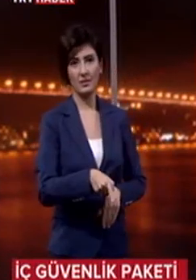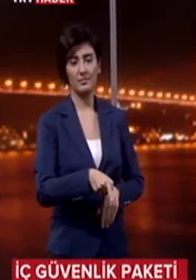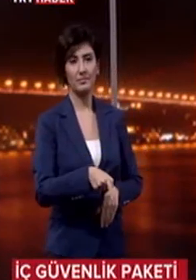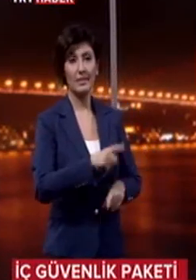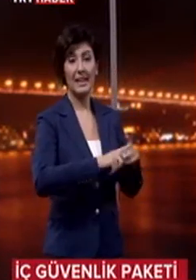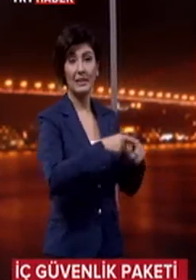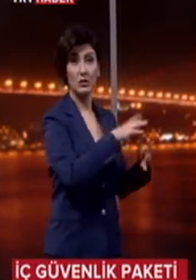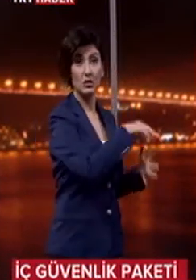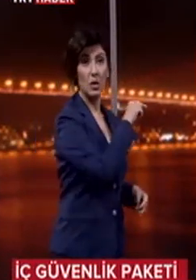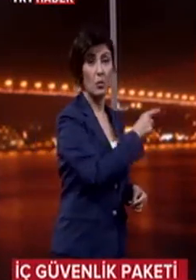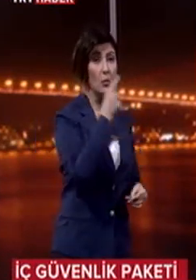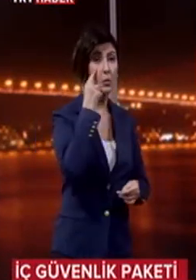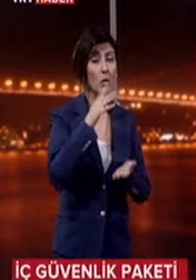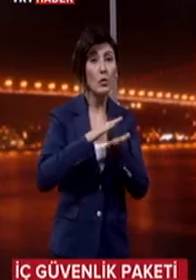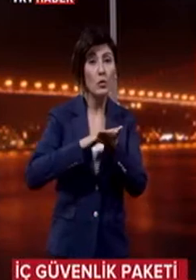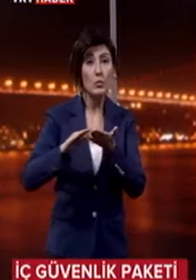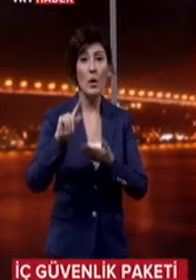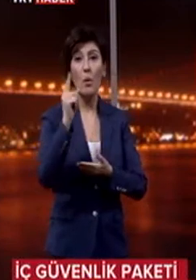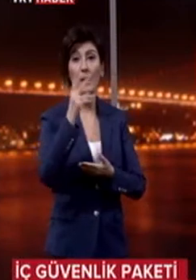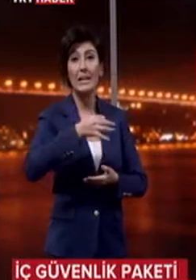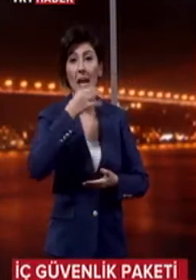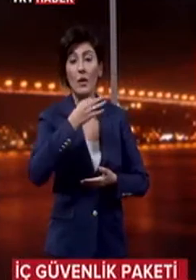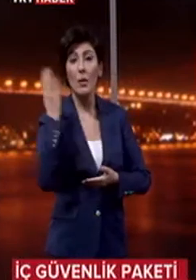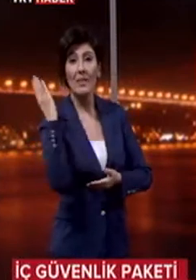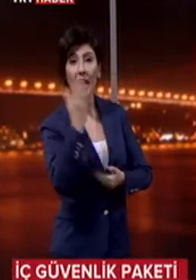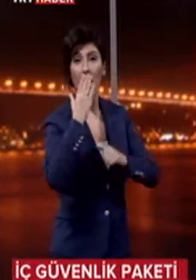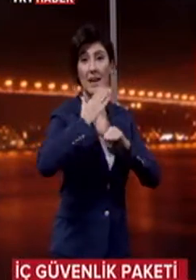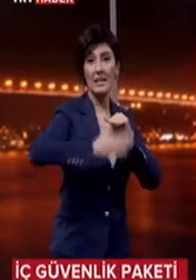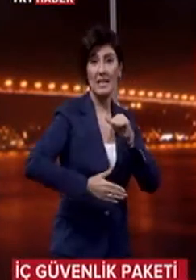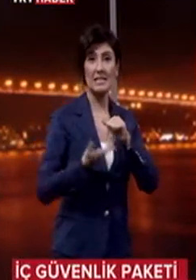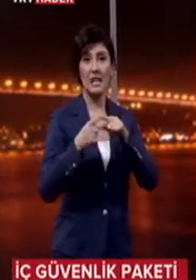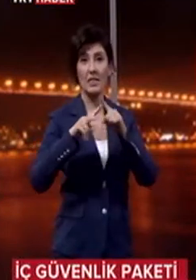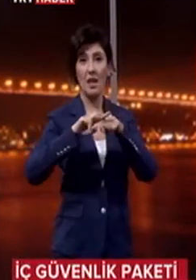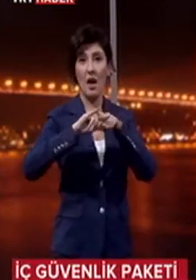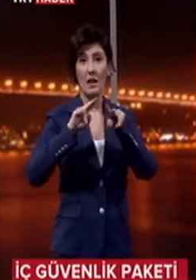Kılıçdaroğlu, hükümetin düzenlemeyle 12 Eylül darbe yasaklarına tahkim etmek istediğini öne sürdü.